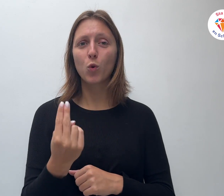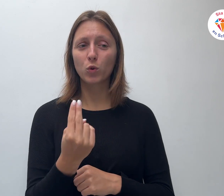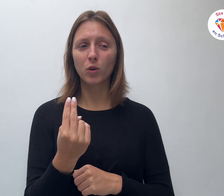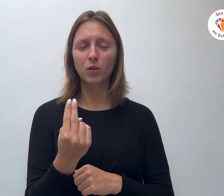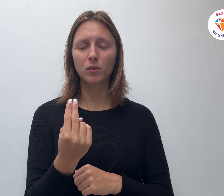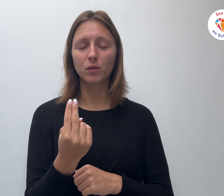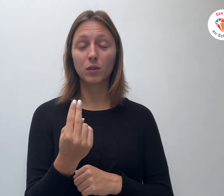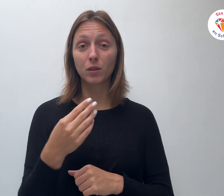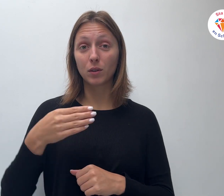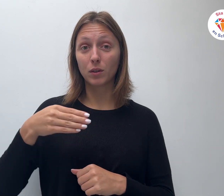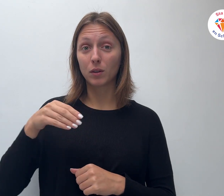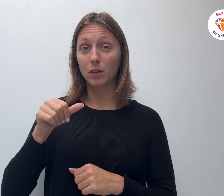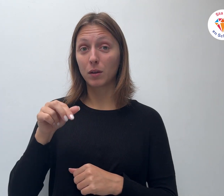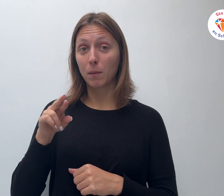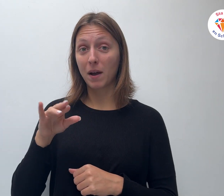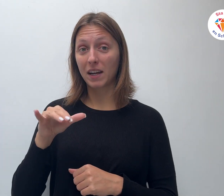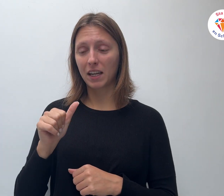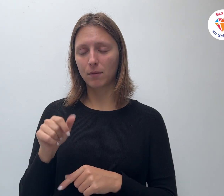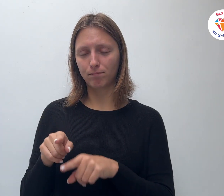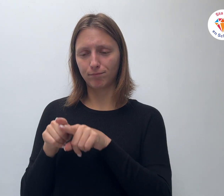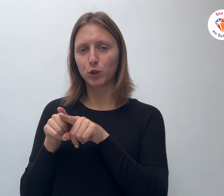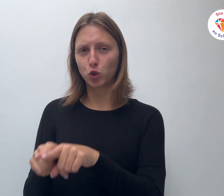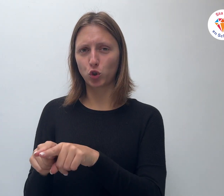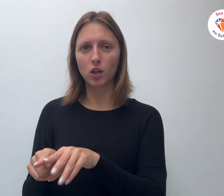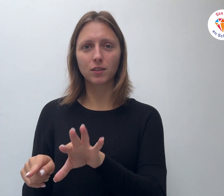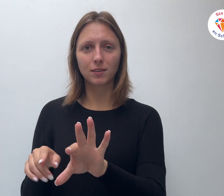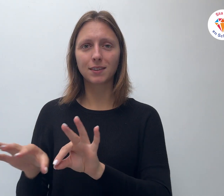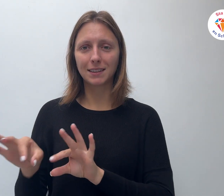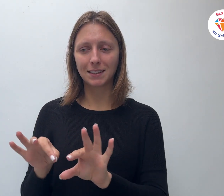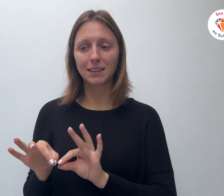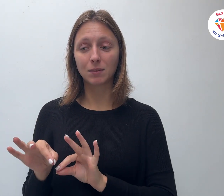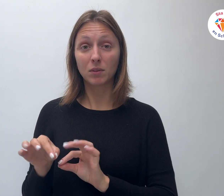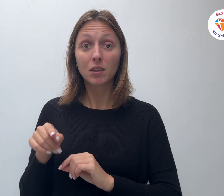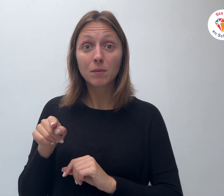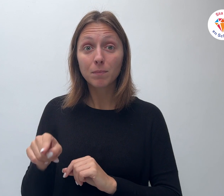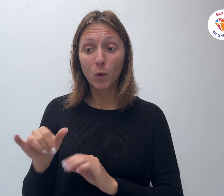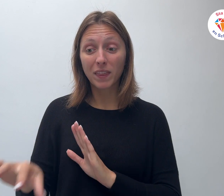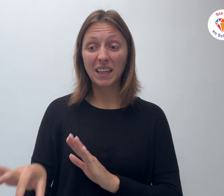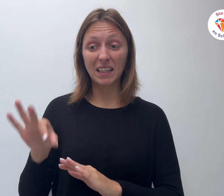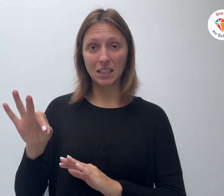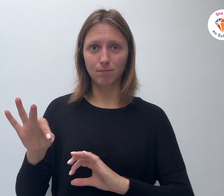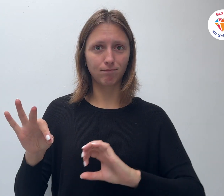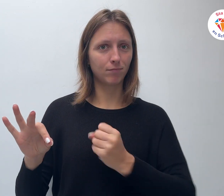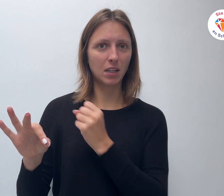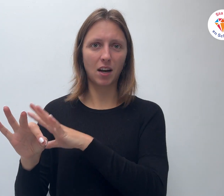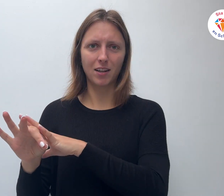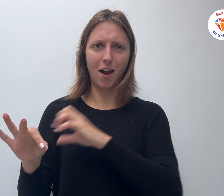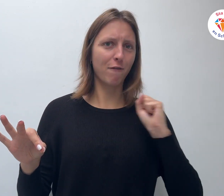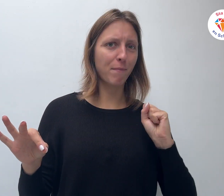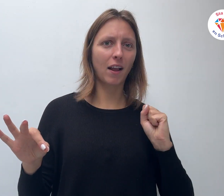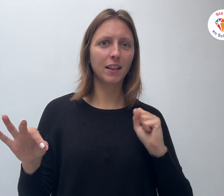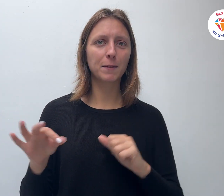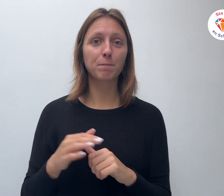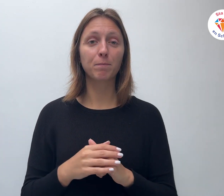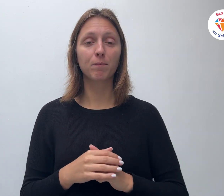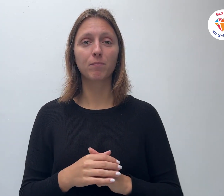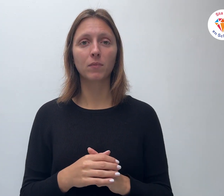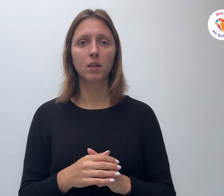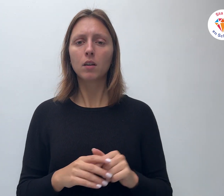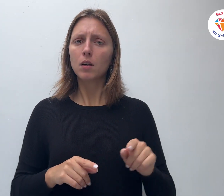heeft het goede deel uitgekozen, dat niet van haar zal worden afgenomen. Iets mis met dienstbaarheid? Ik